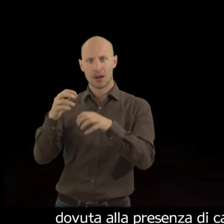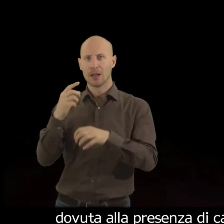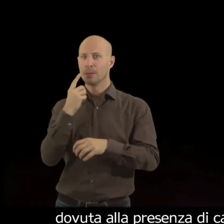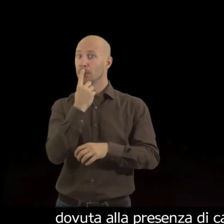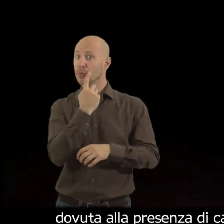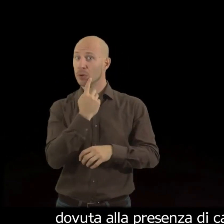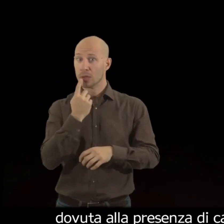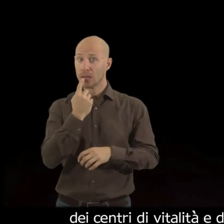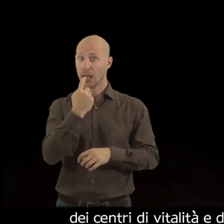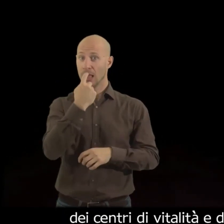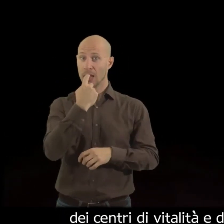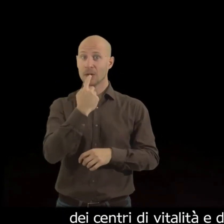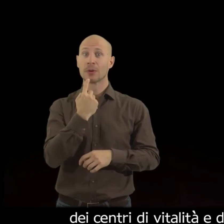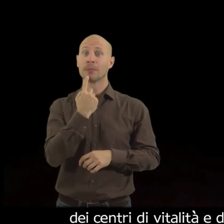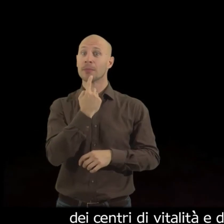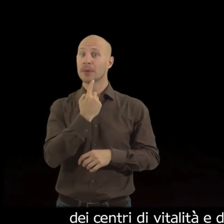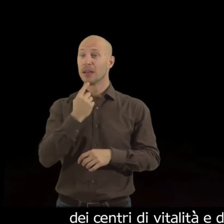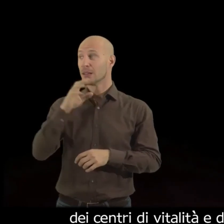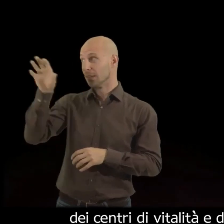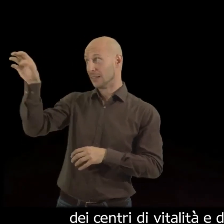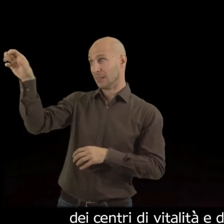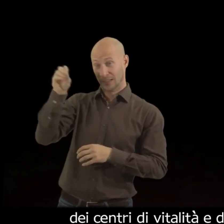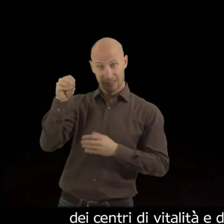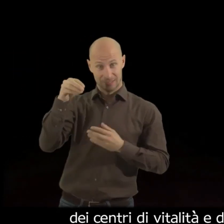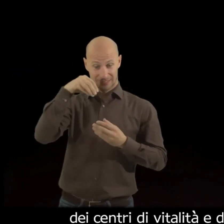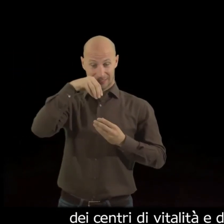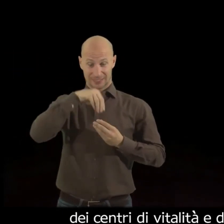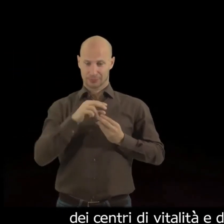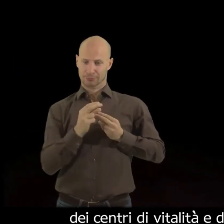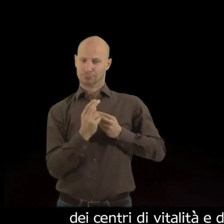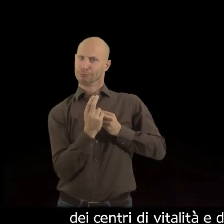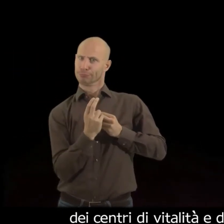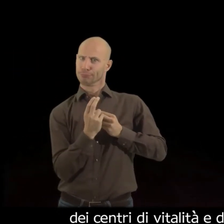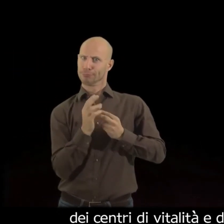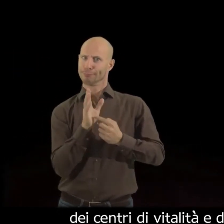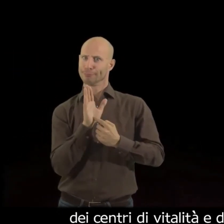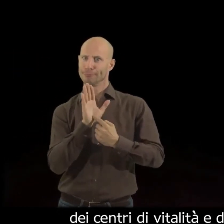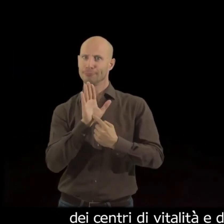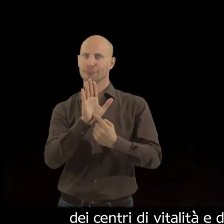centri di vitalità e di forza spirituale localizzati in mento, bocca e lingua.